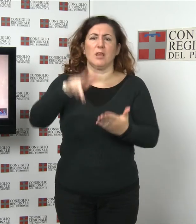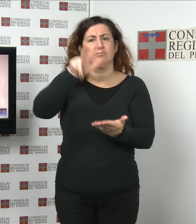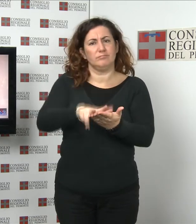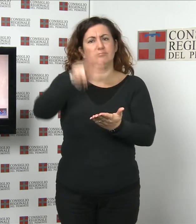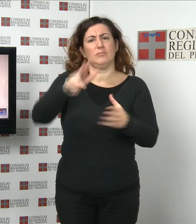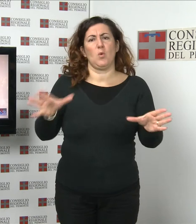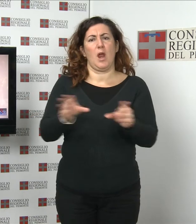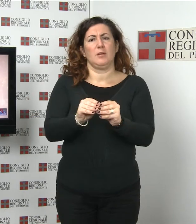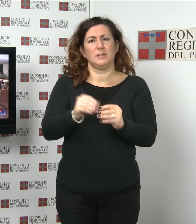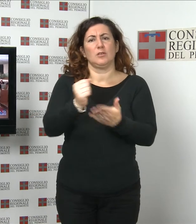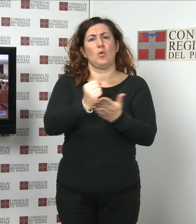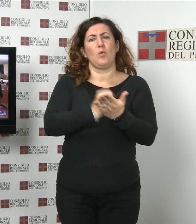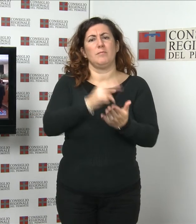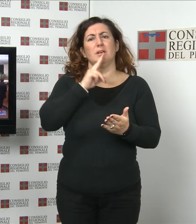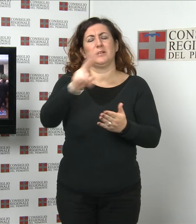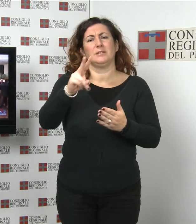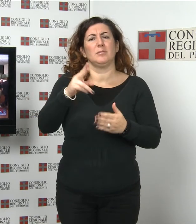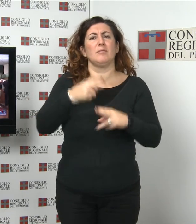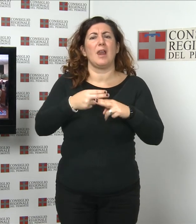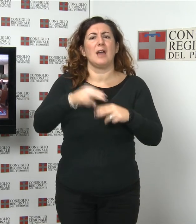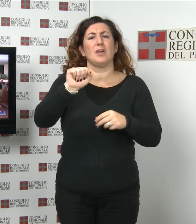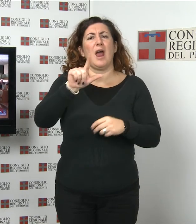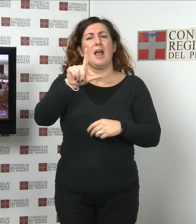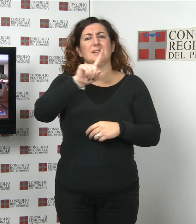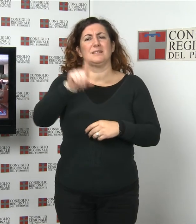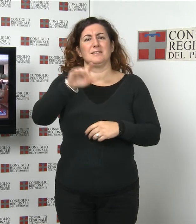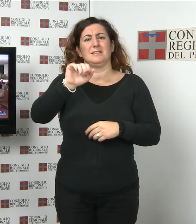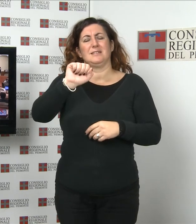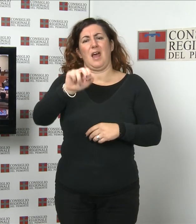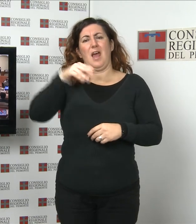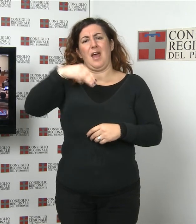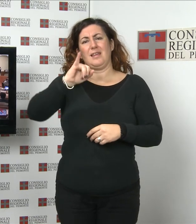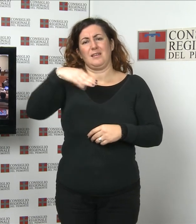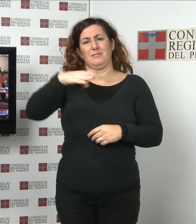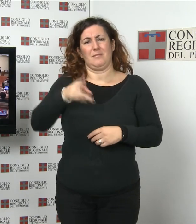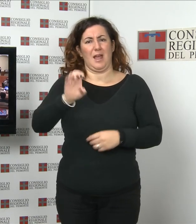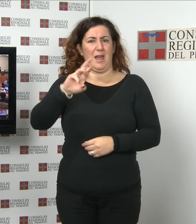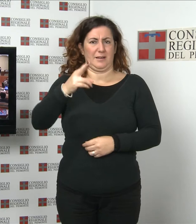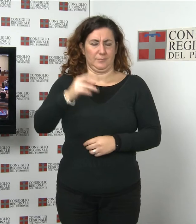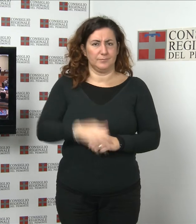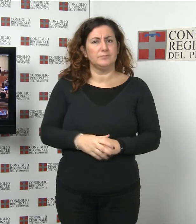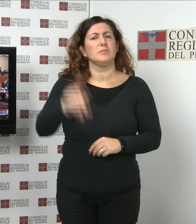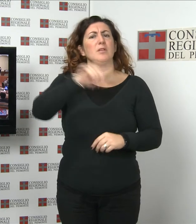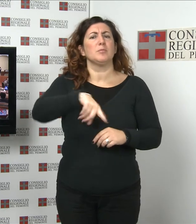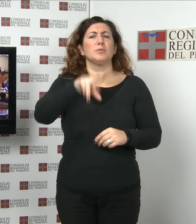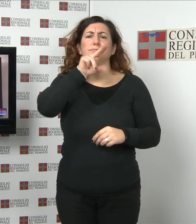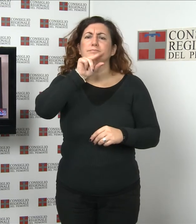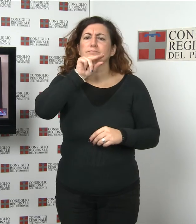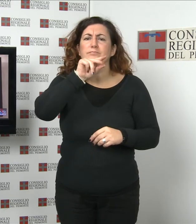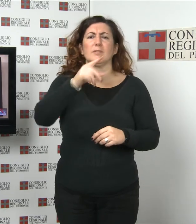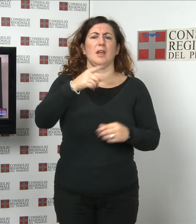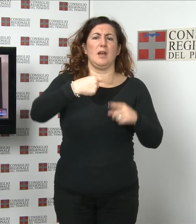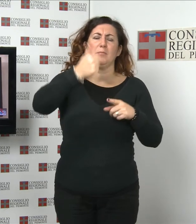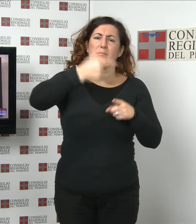pomeridiana è stata dedicata alla discussione di ordini del giorno con al centro del confronto la prima rata dell'Imu, il sistema informatico nella